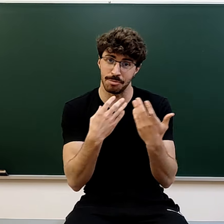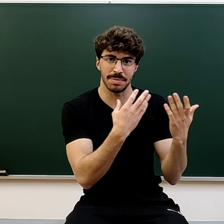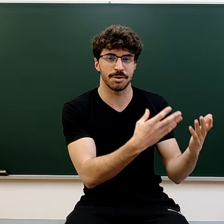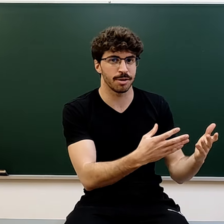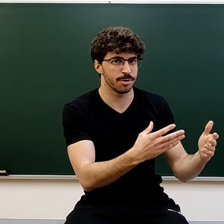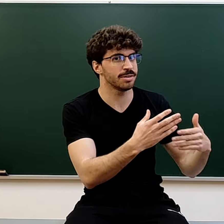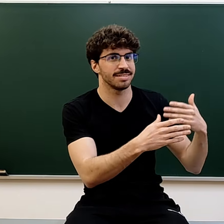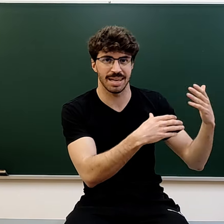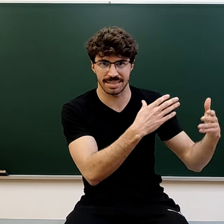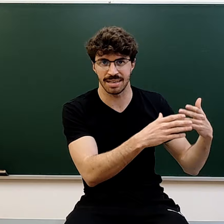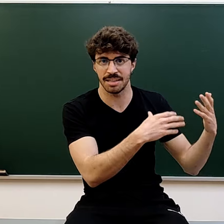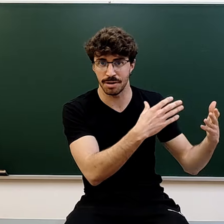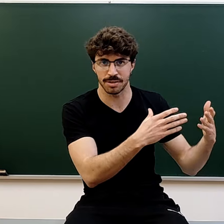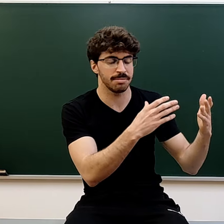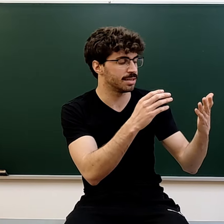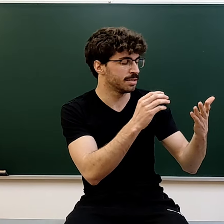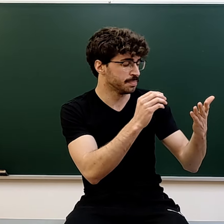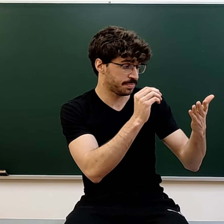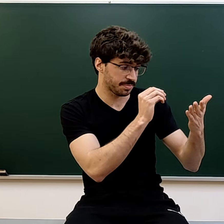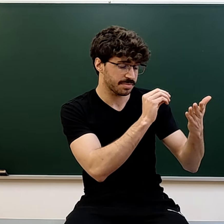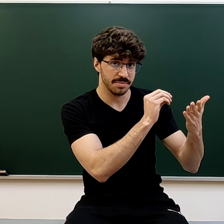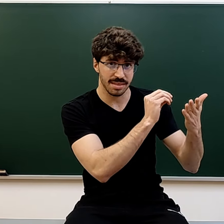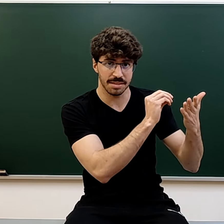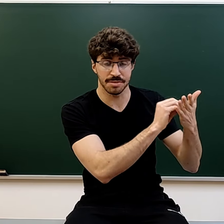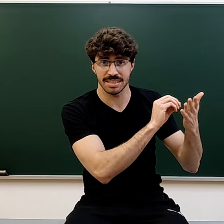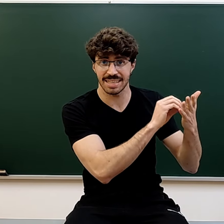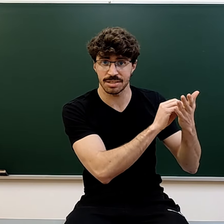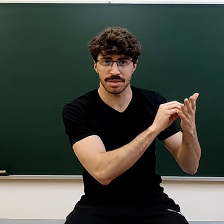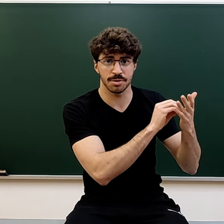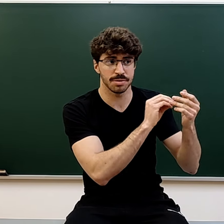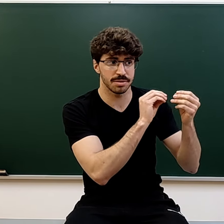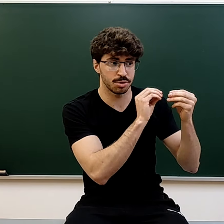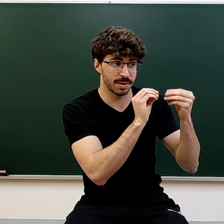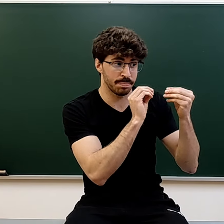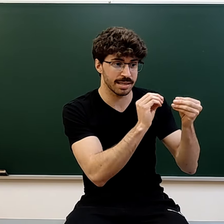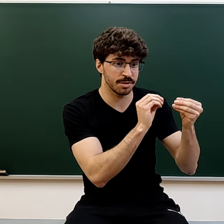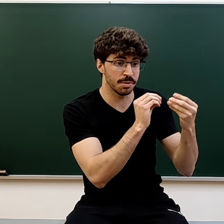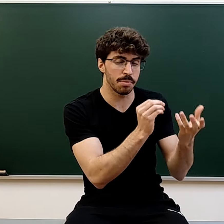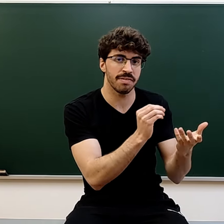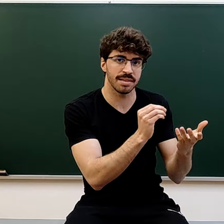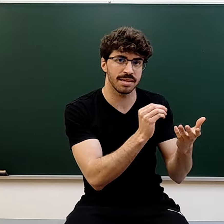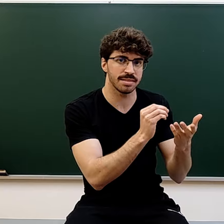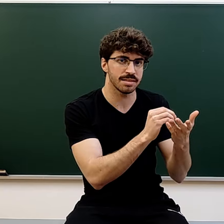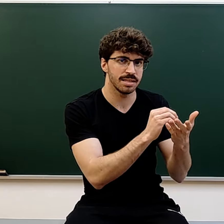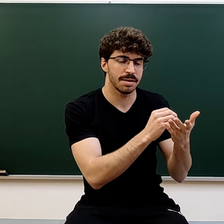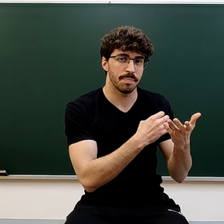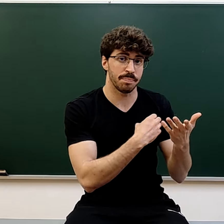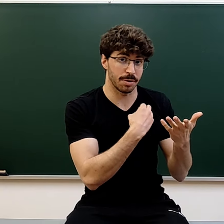a una matrícula de honor, el excelente o el notable, entonces esto es algo súper práctico, muy fácil de hacer, pero